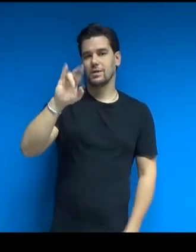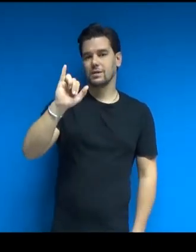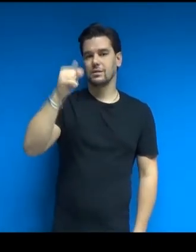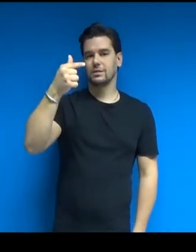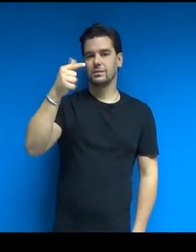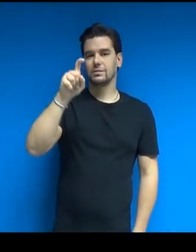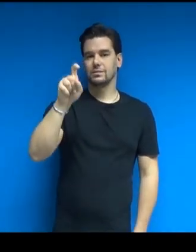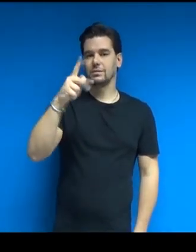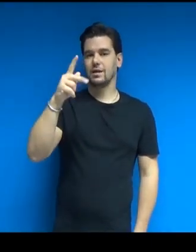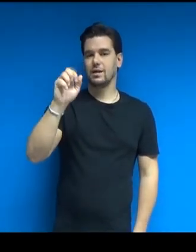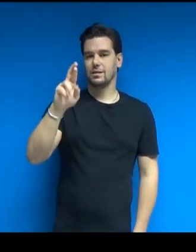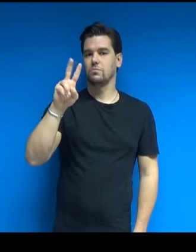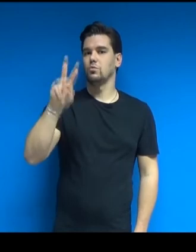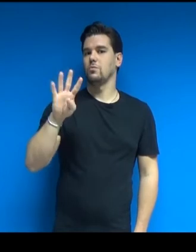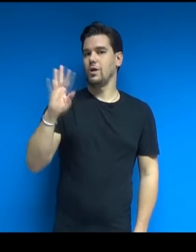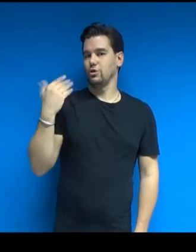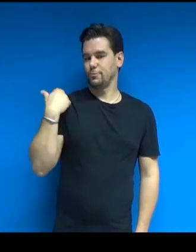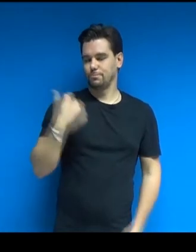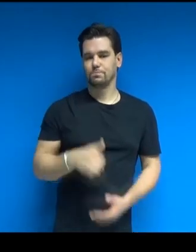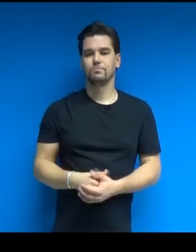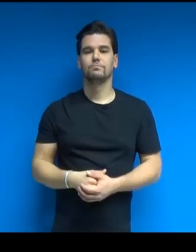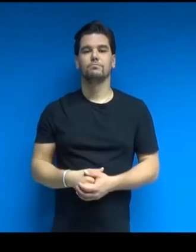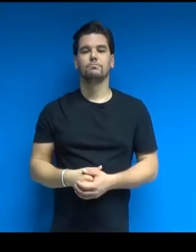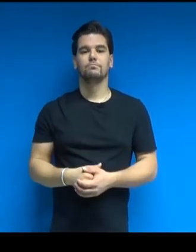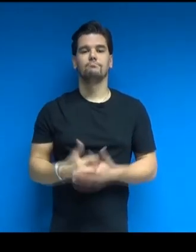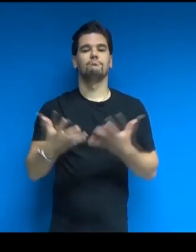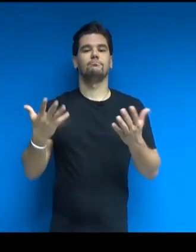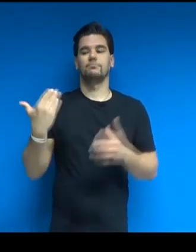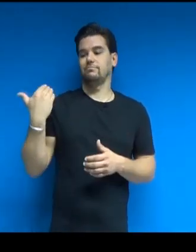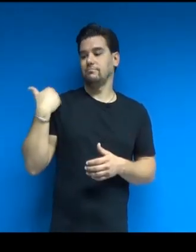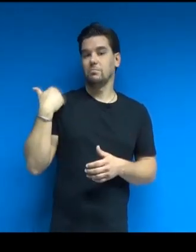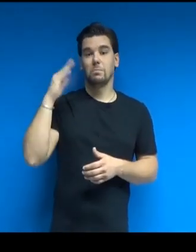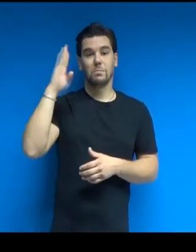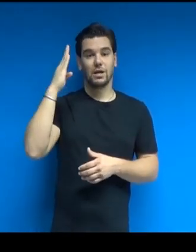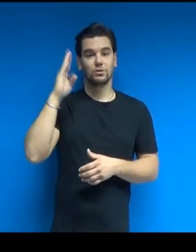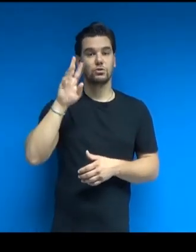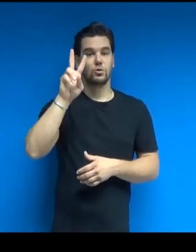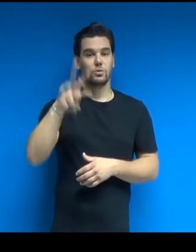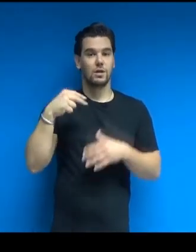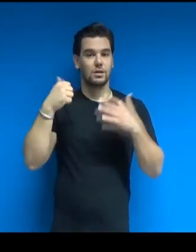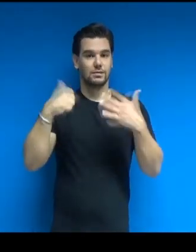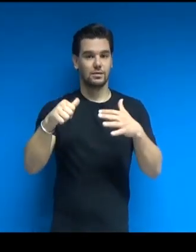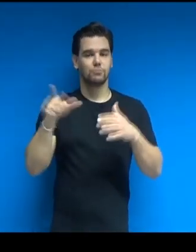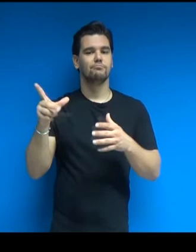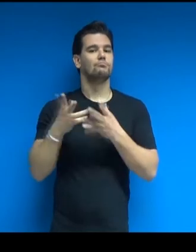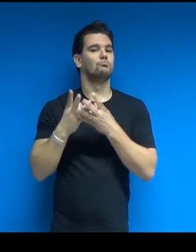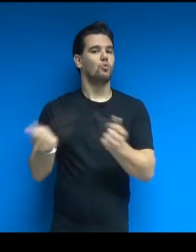Per questo, Hadid non potrà vedere realizzata la sua opera.